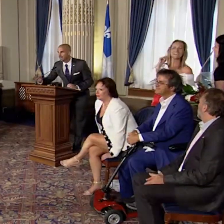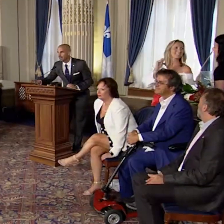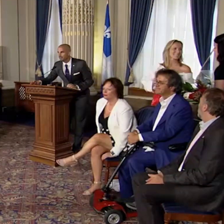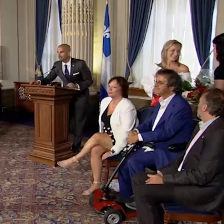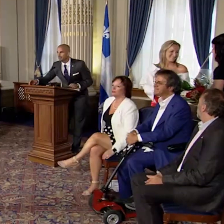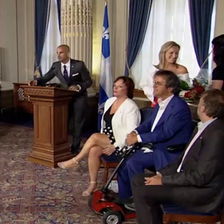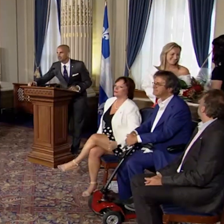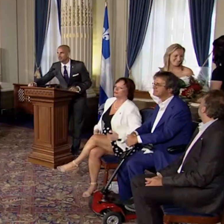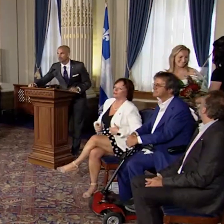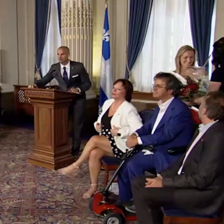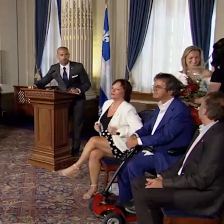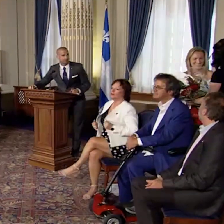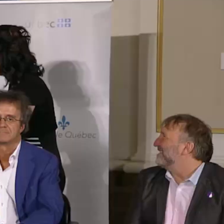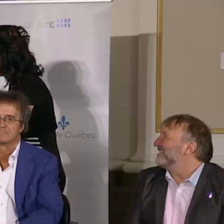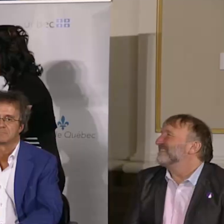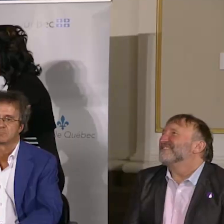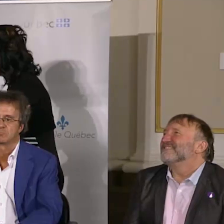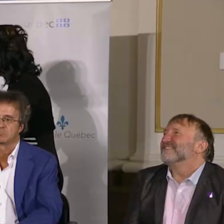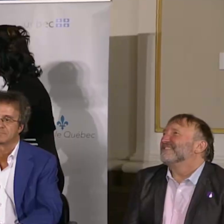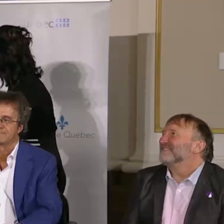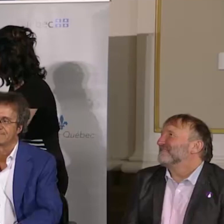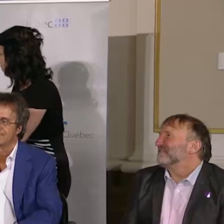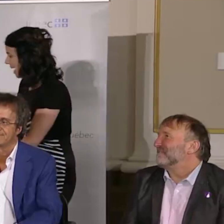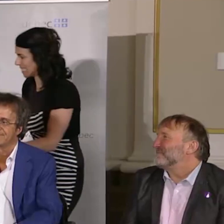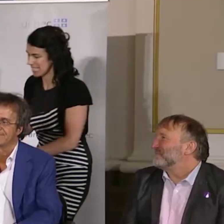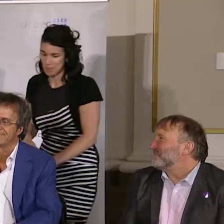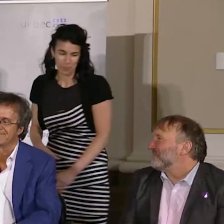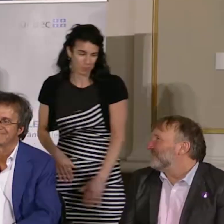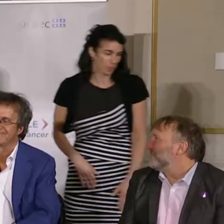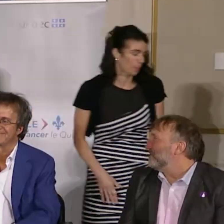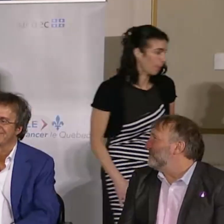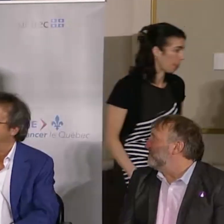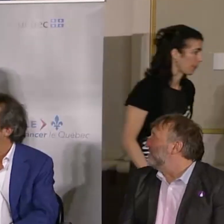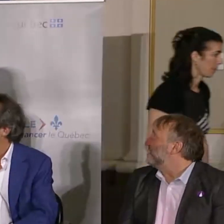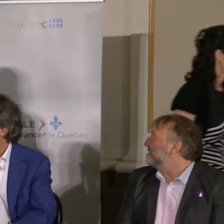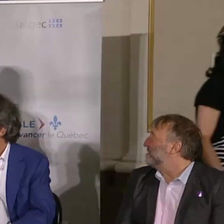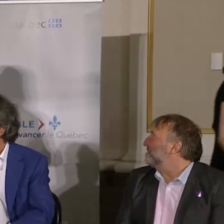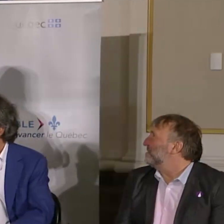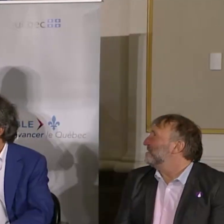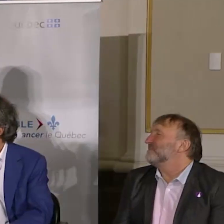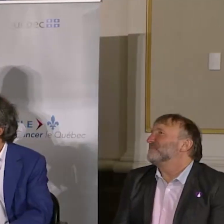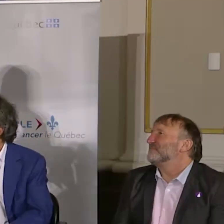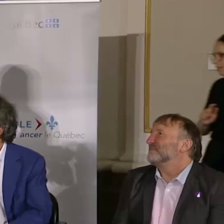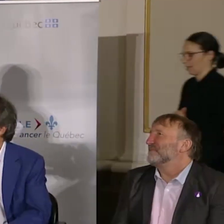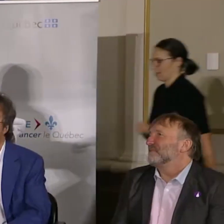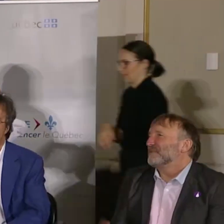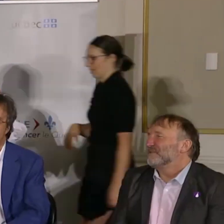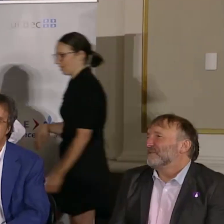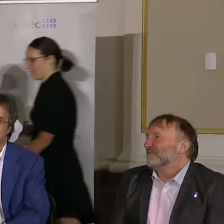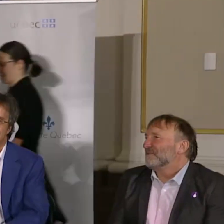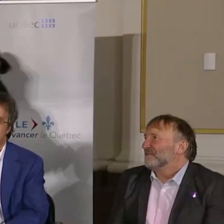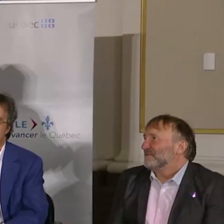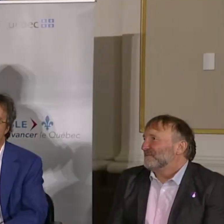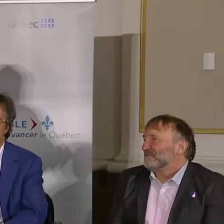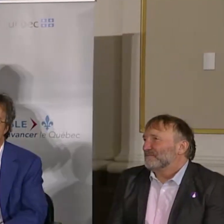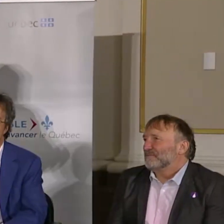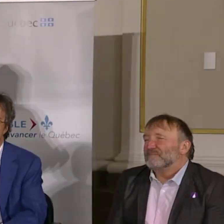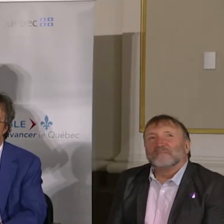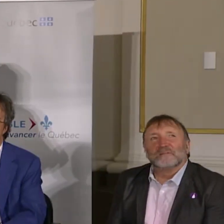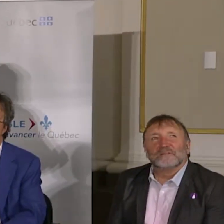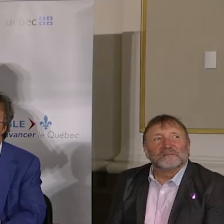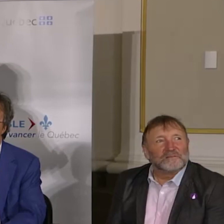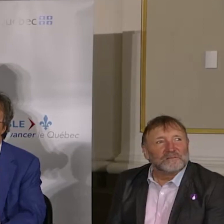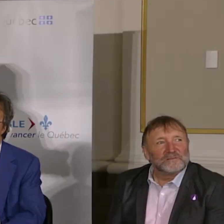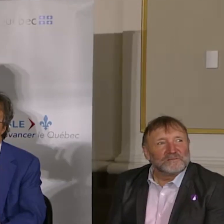Marie-Ève, si tu aimerais venir à l'avant pour la photo, je crois